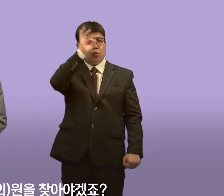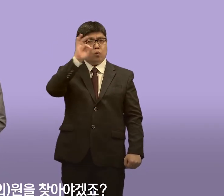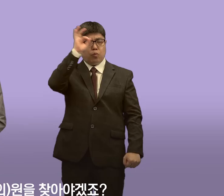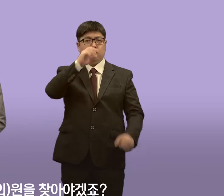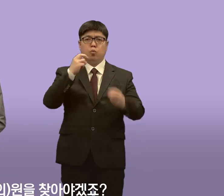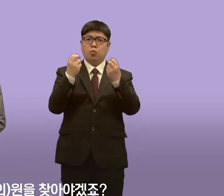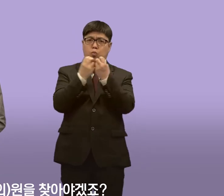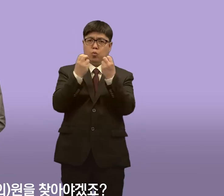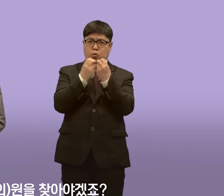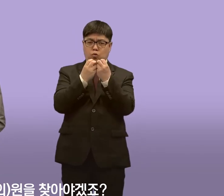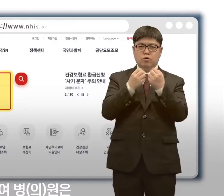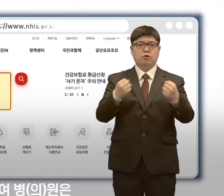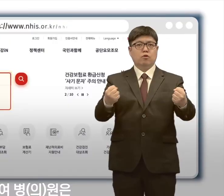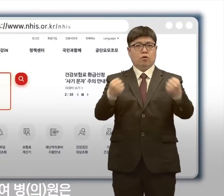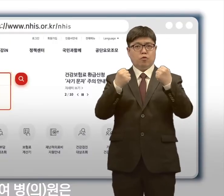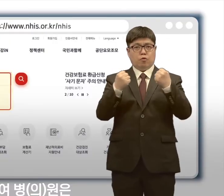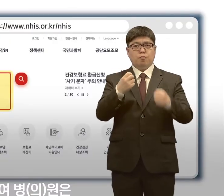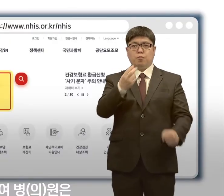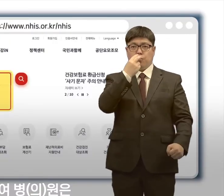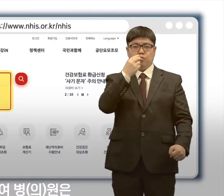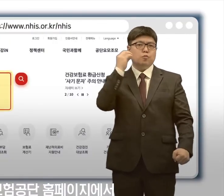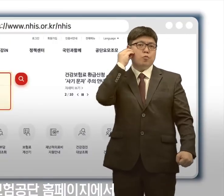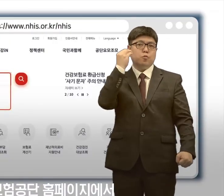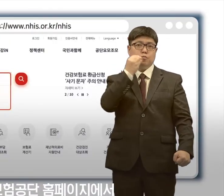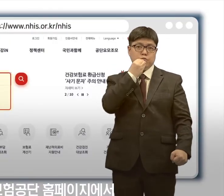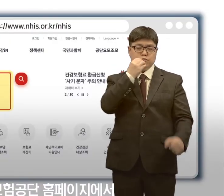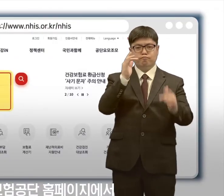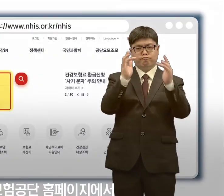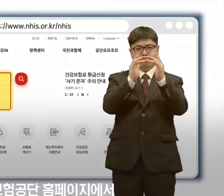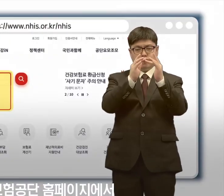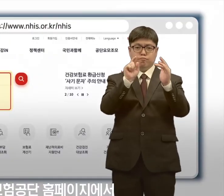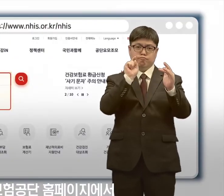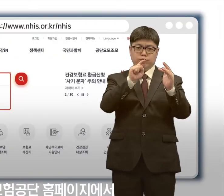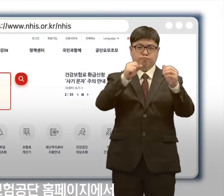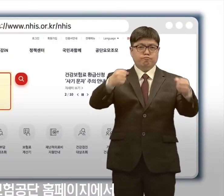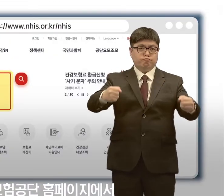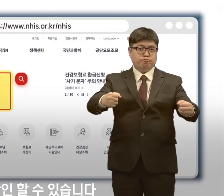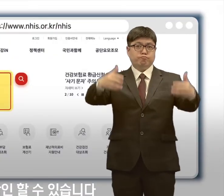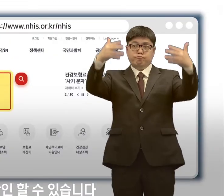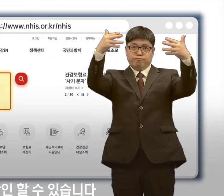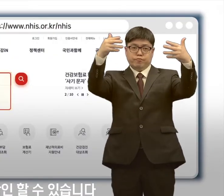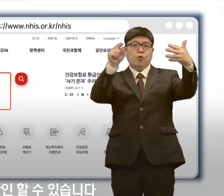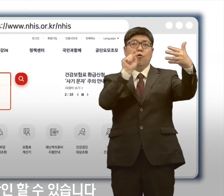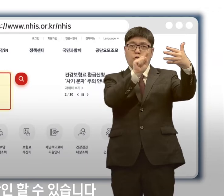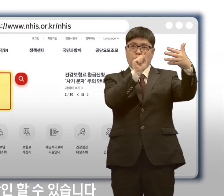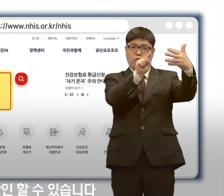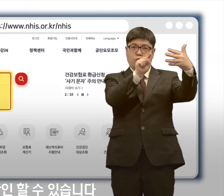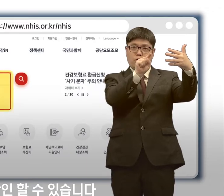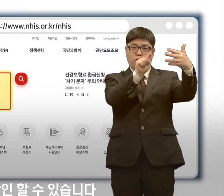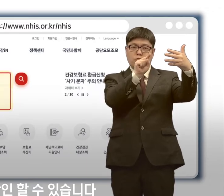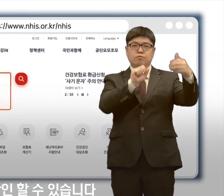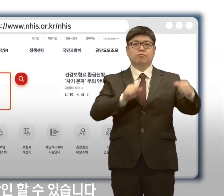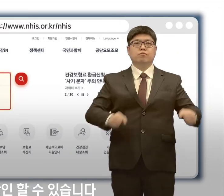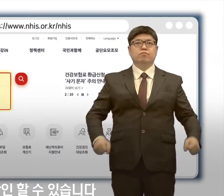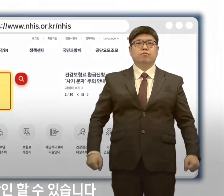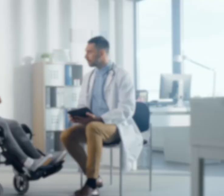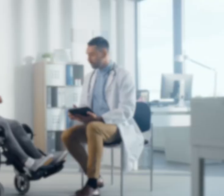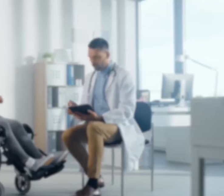참여 병원을 찾아야겠죠. 참여 병원은 국민건강보험공단 홈페이지에서 직접 확인할 수 있다고 합니다.